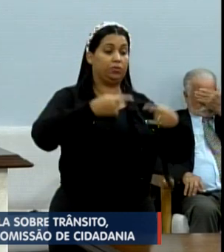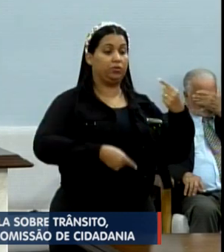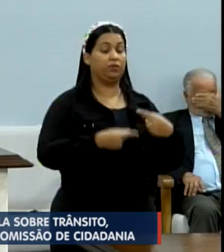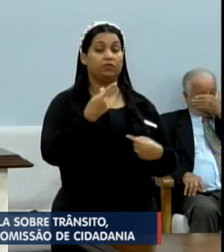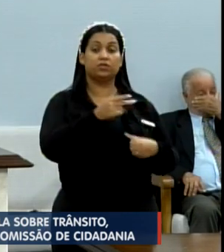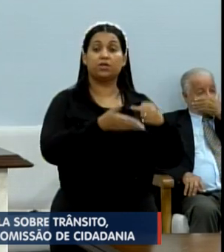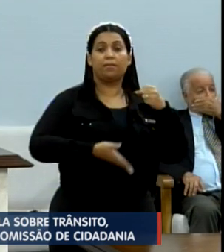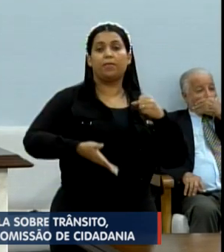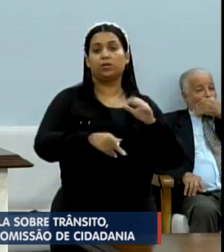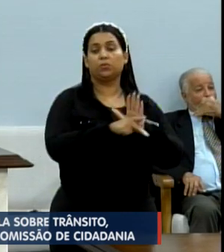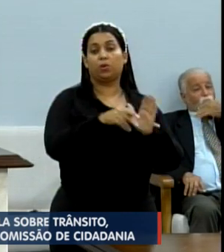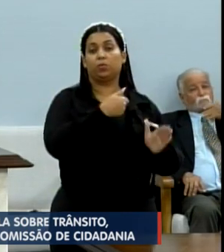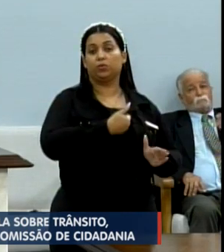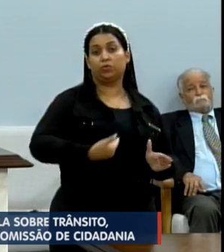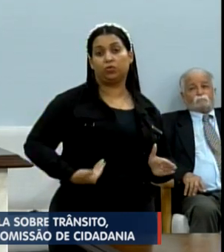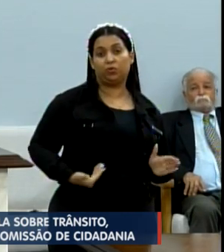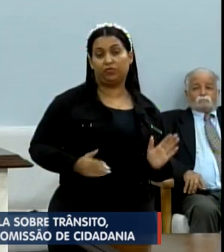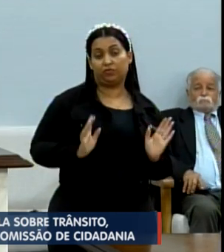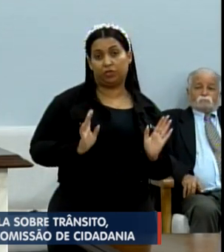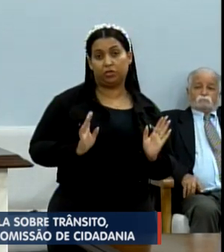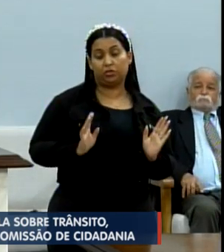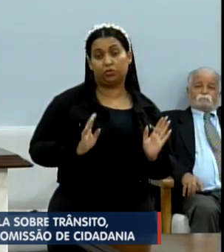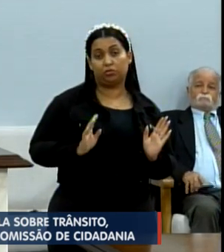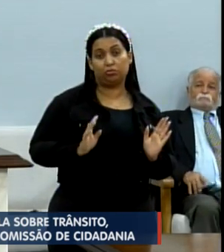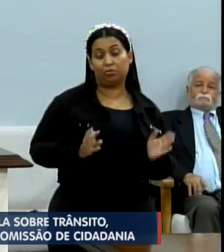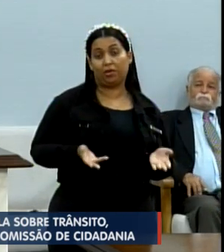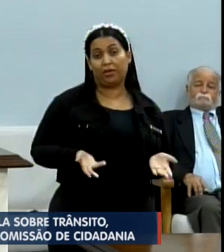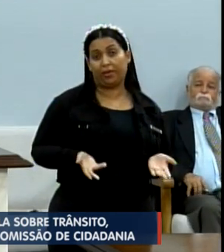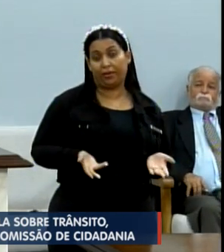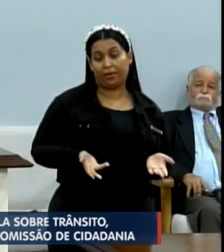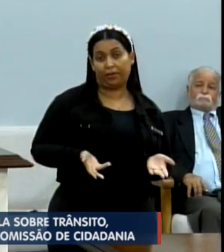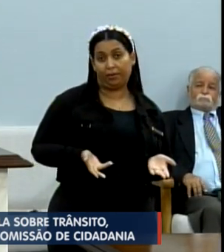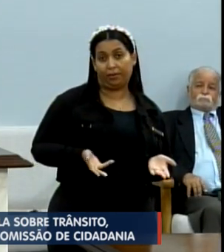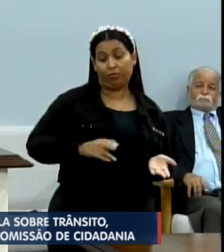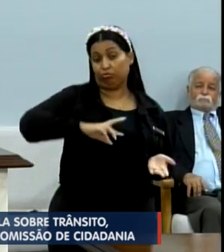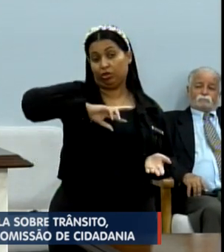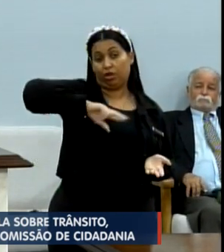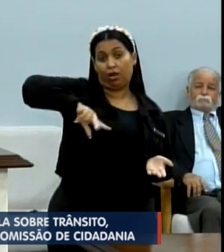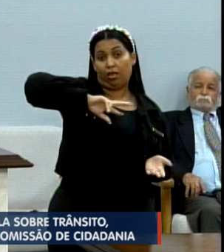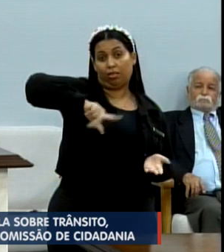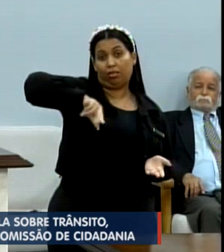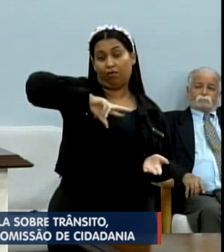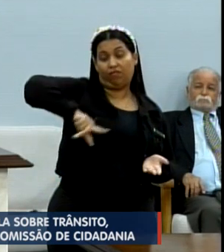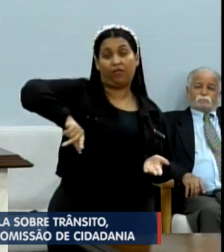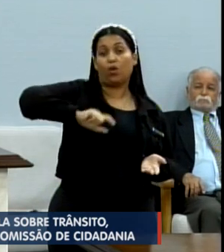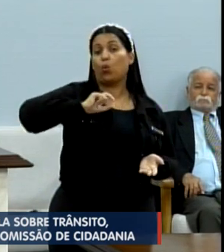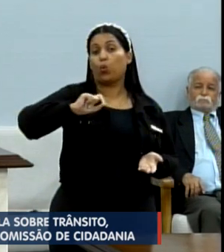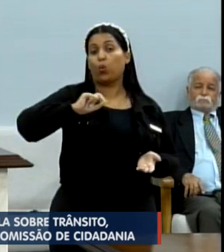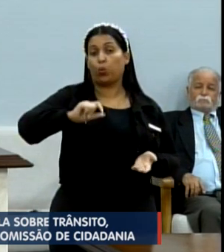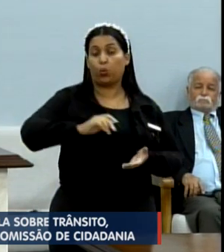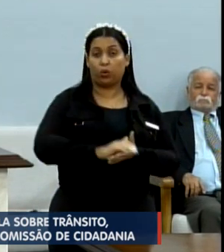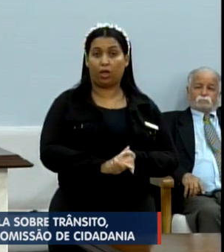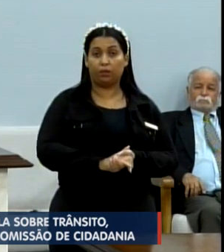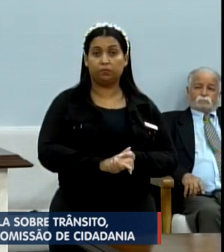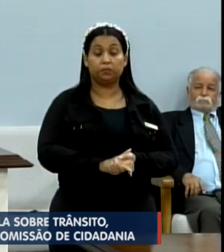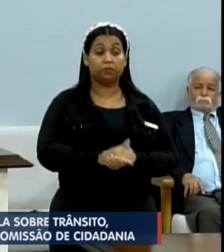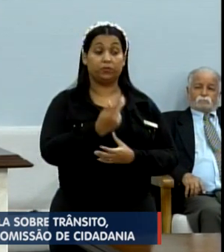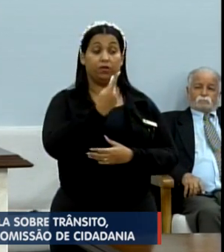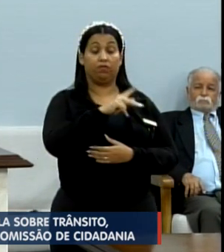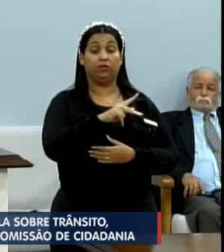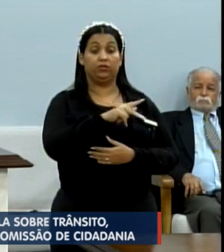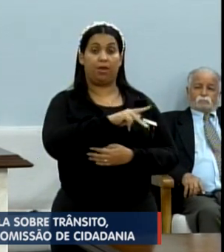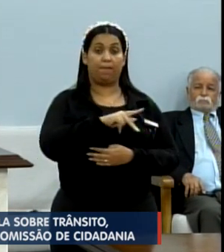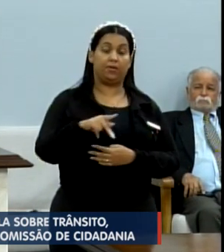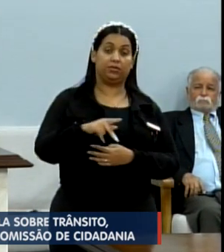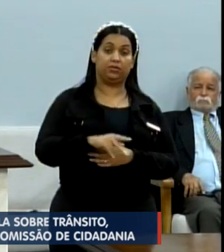ser base do governo, não impediria uma realização republicana da sua presidência.